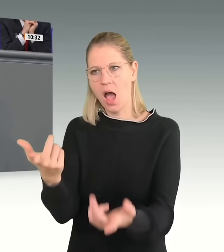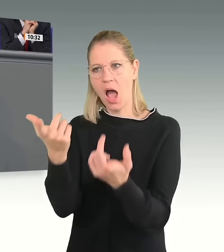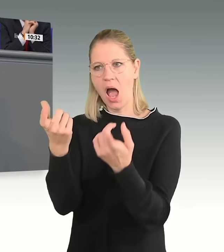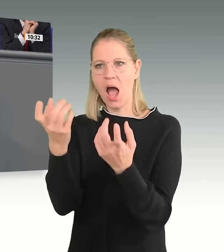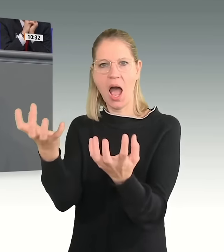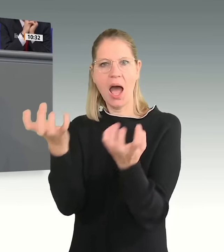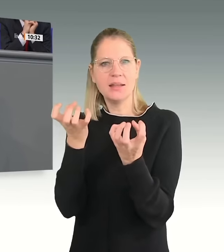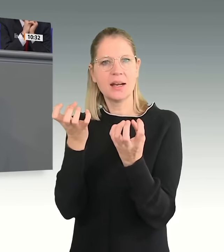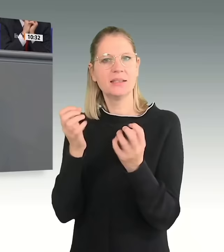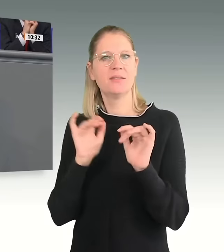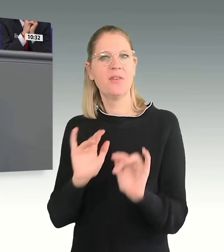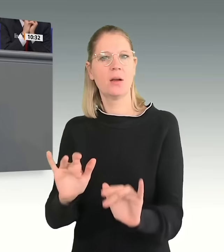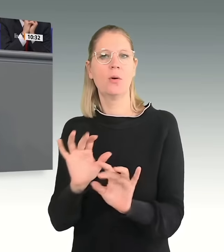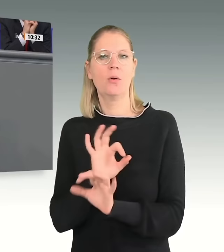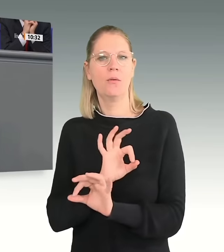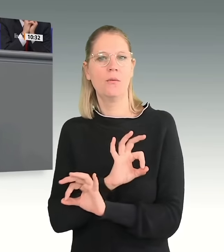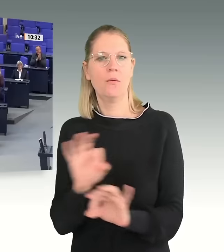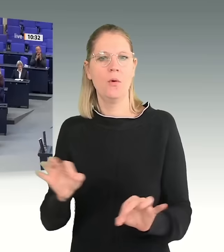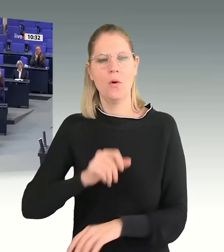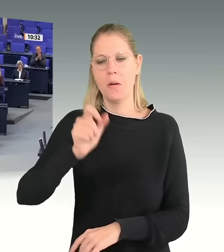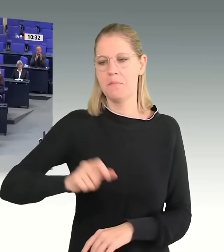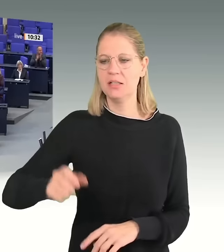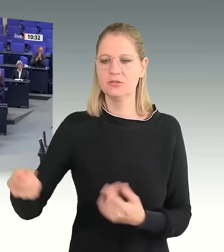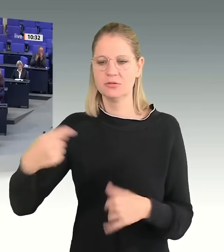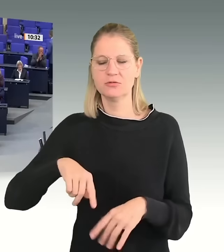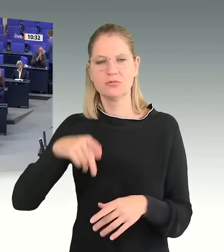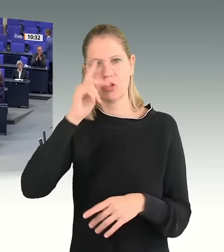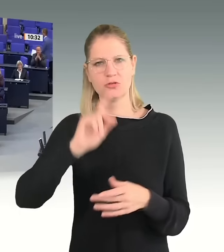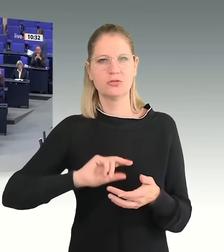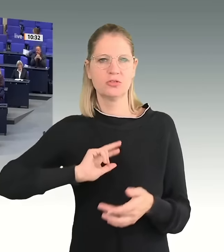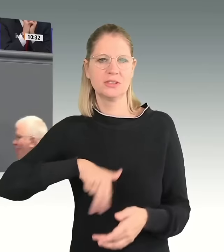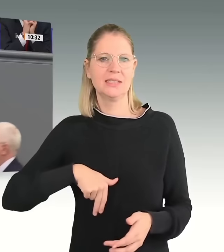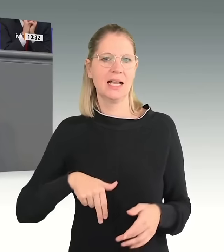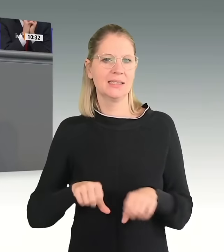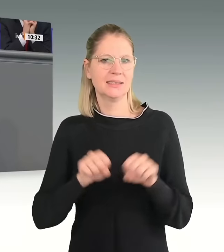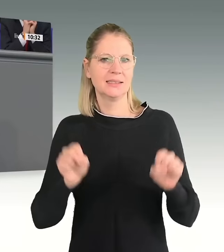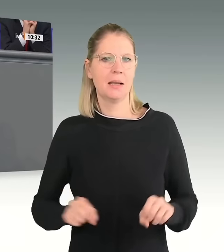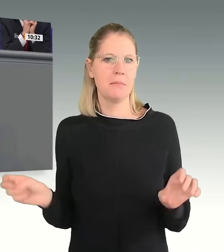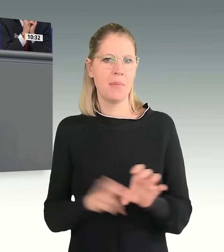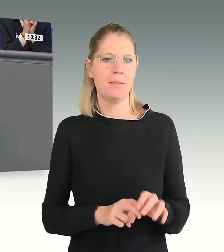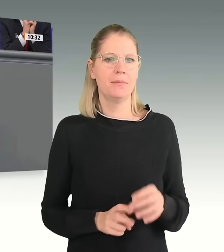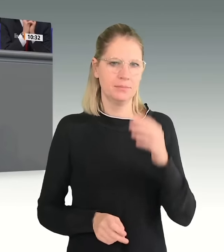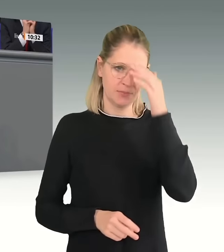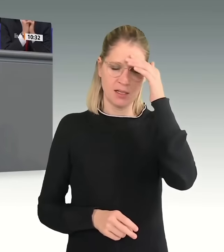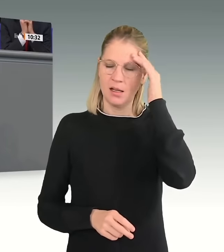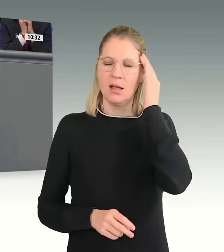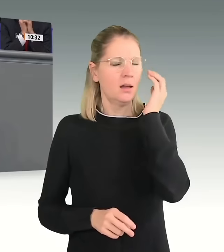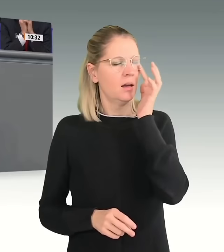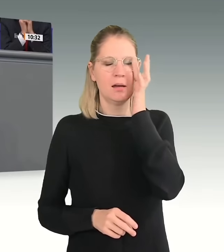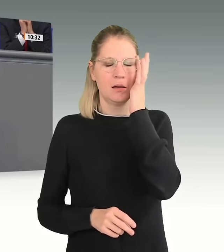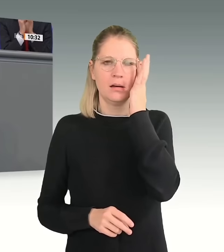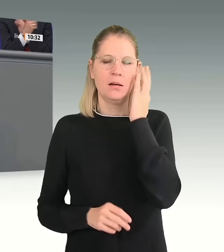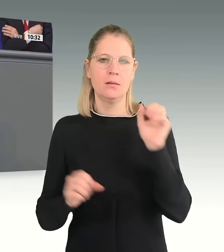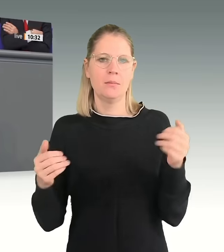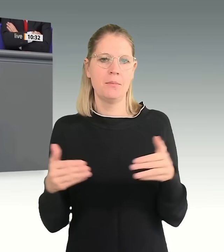Demagogie! Aber wie konsequent grundgesetzwidrig die CDU denkt und von Anfang an gehandelt hat,